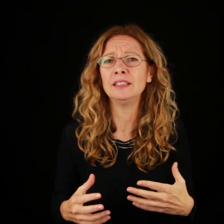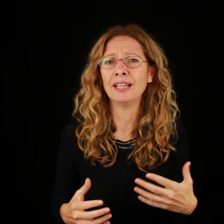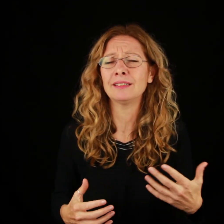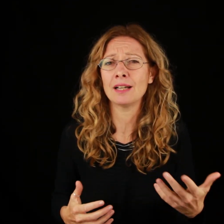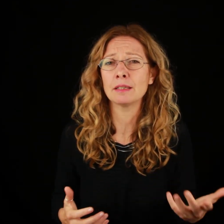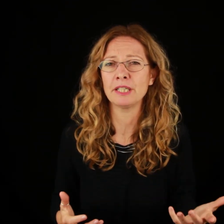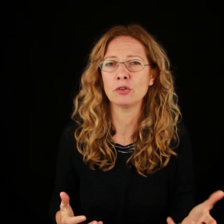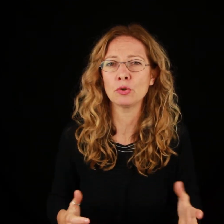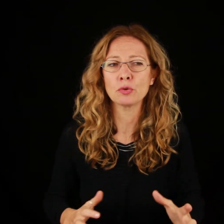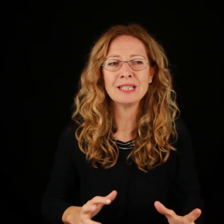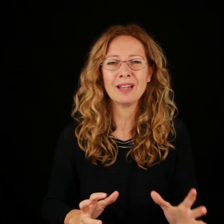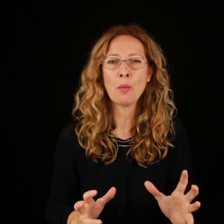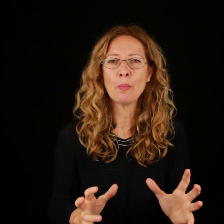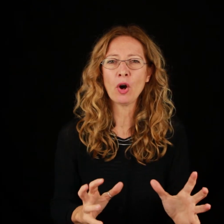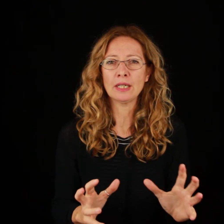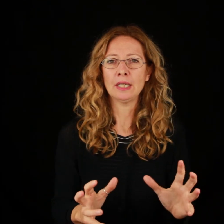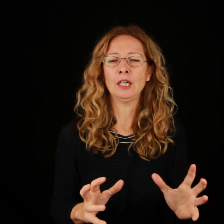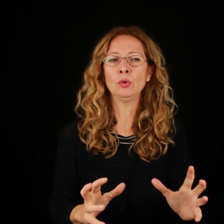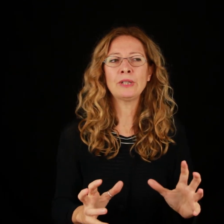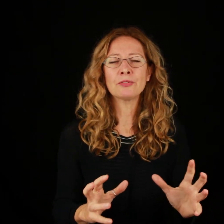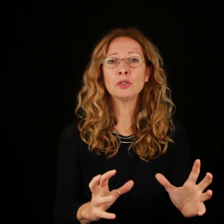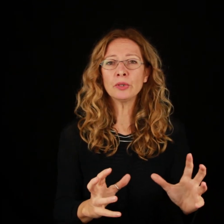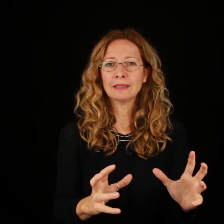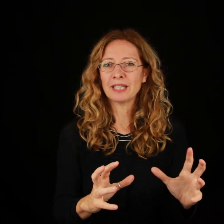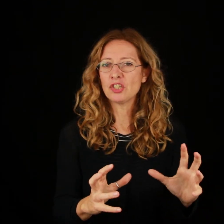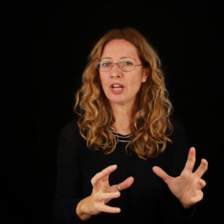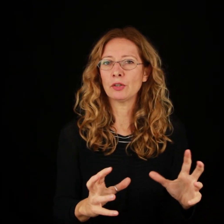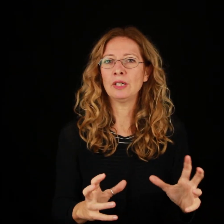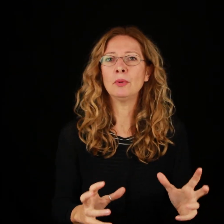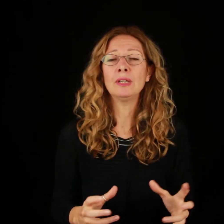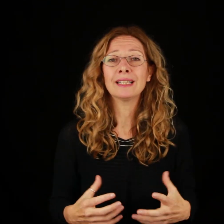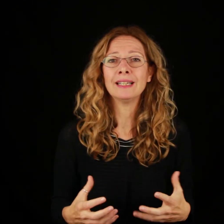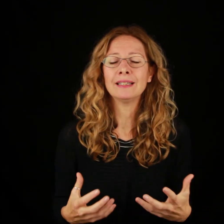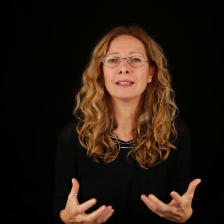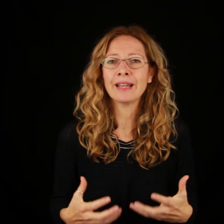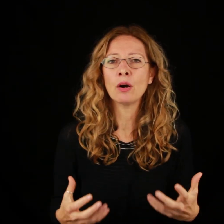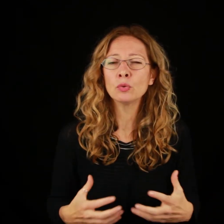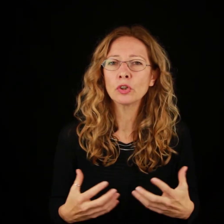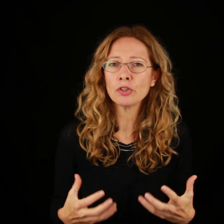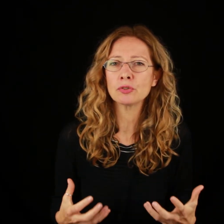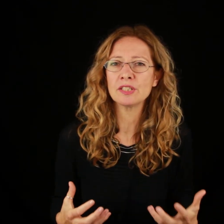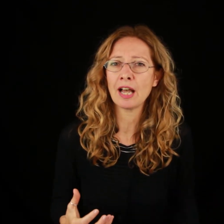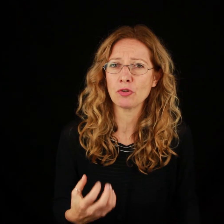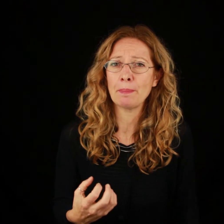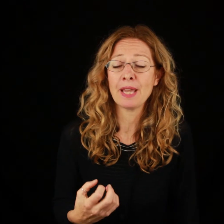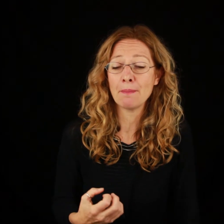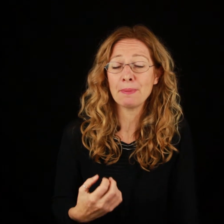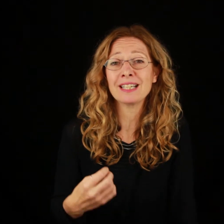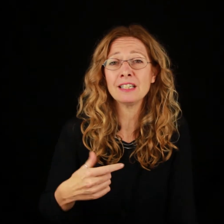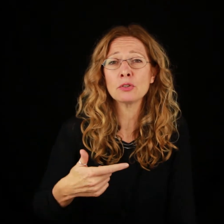diventa anche pericoloso, quindi è un po' una figura da maneggiare con le molle che crea un grosso disagio a PM perché nello